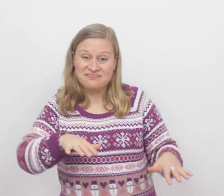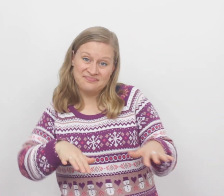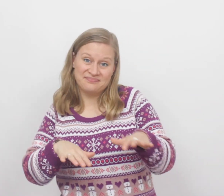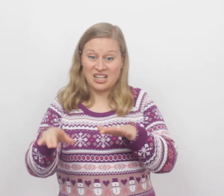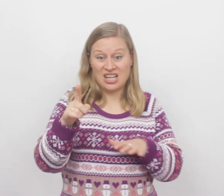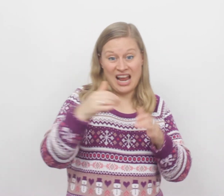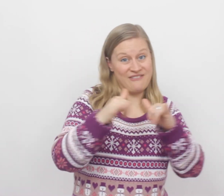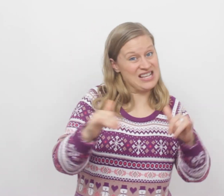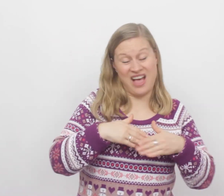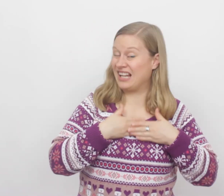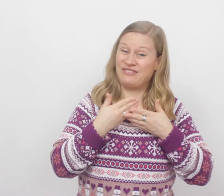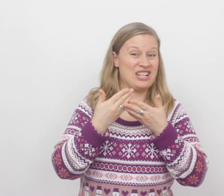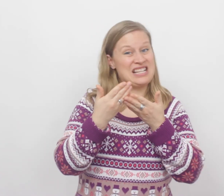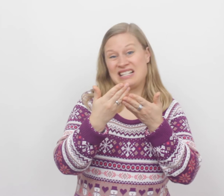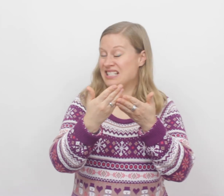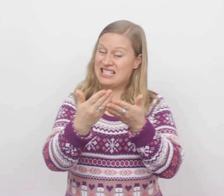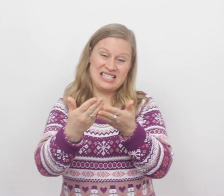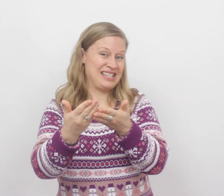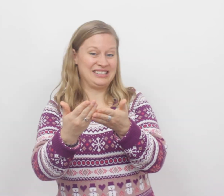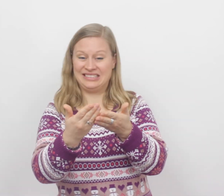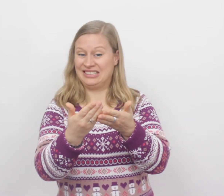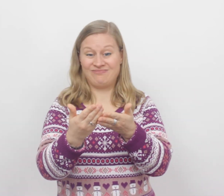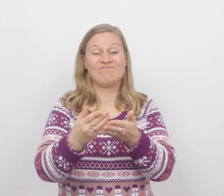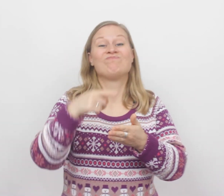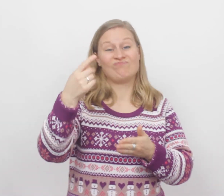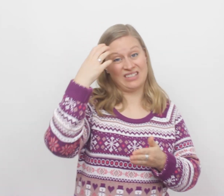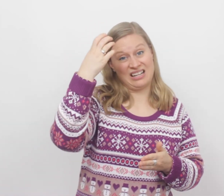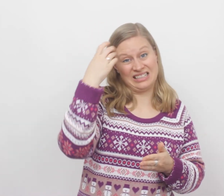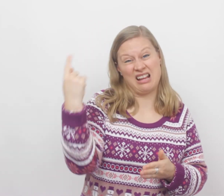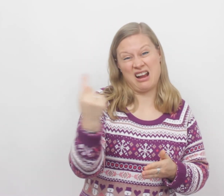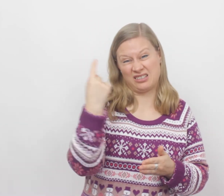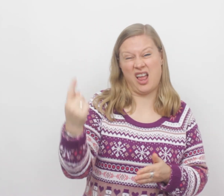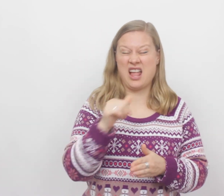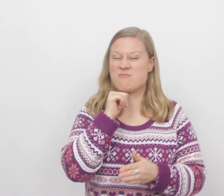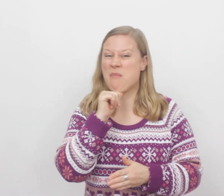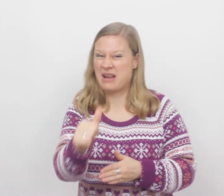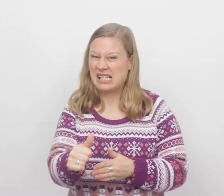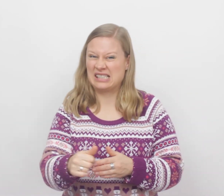Als het geen feest van liefde is, dan is de kerst alleen maar mis